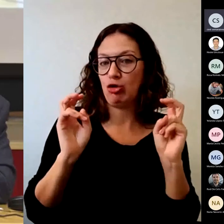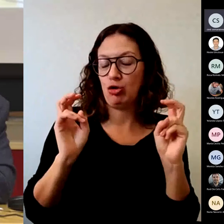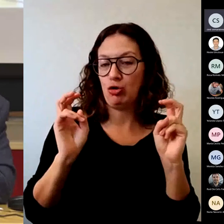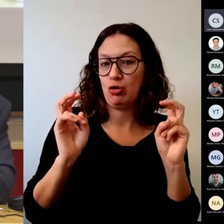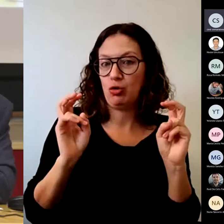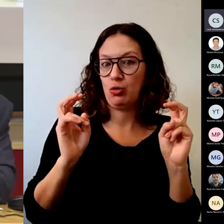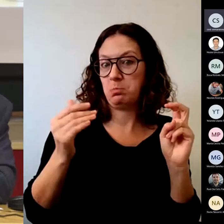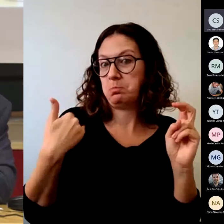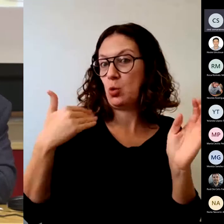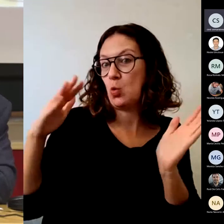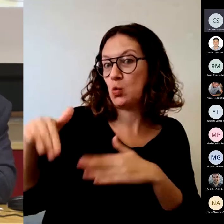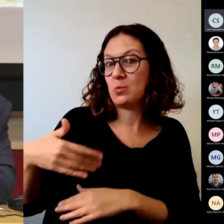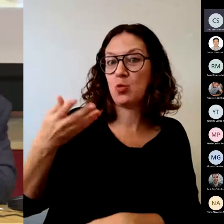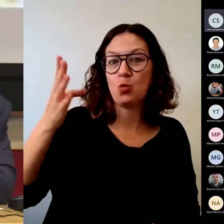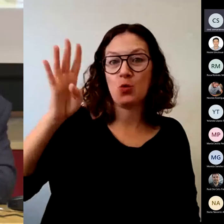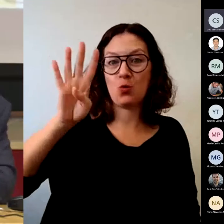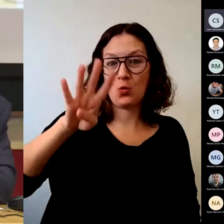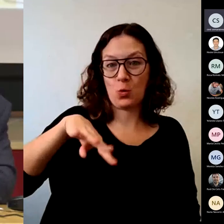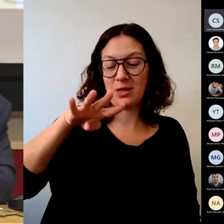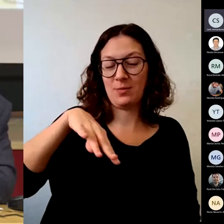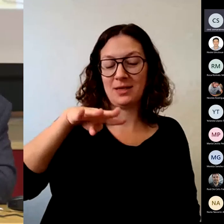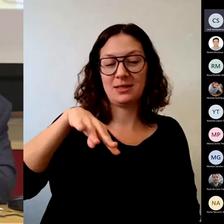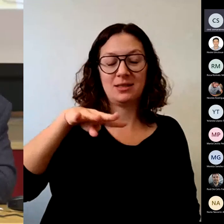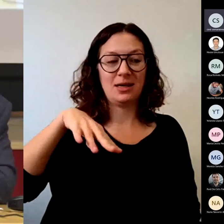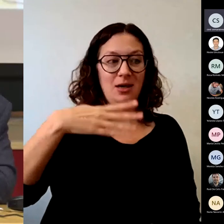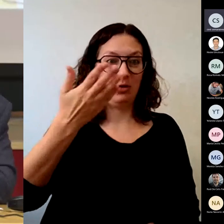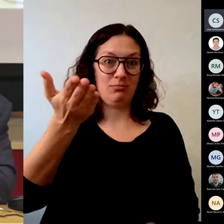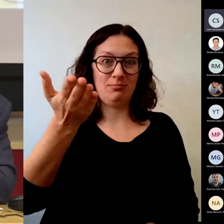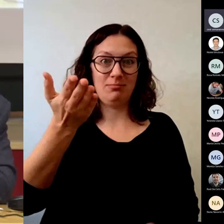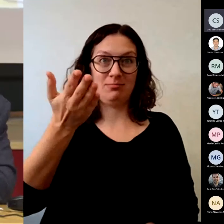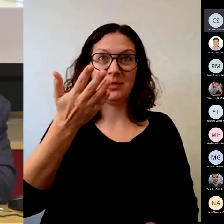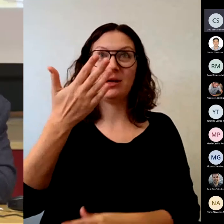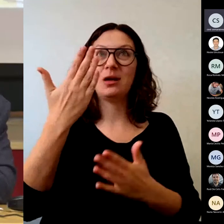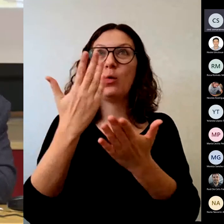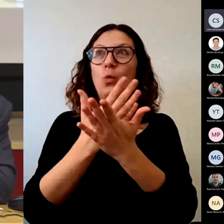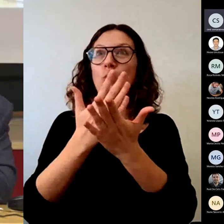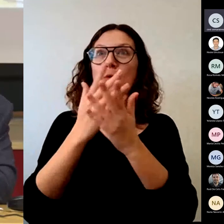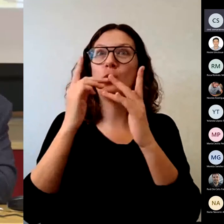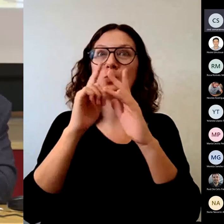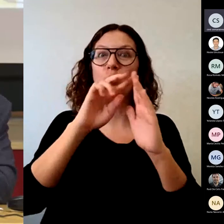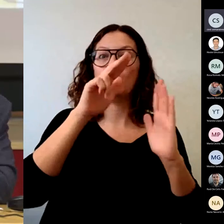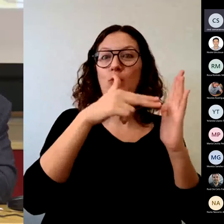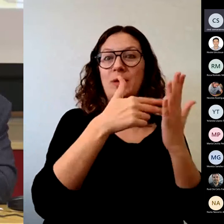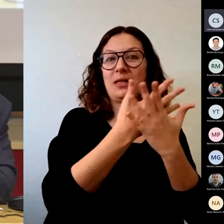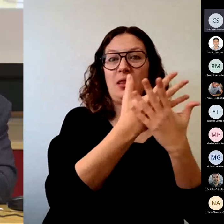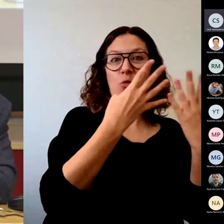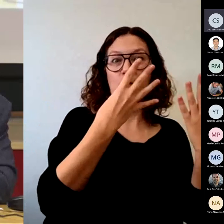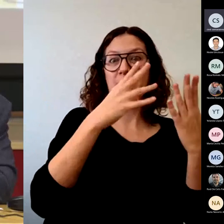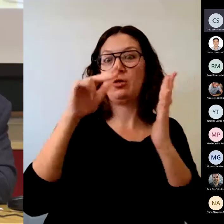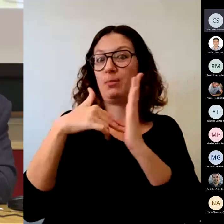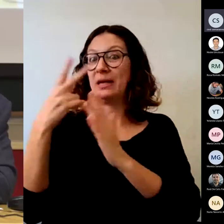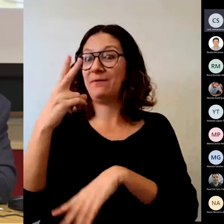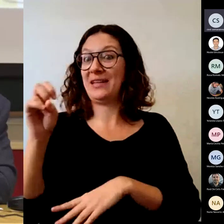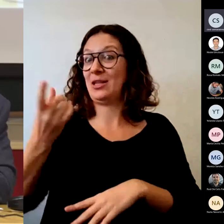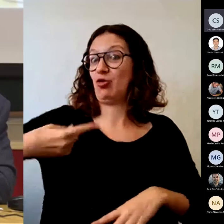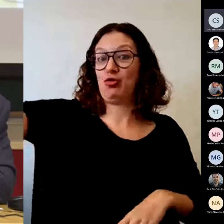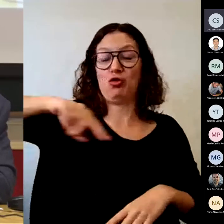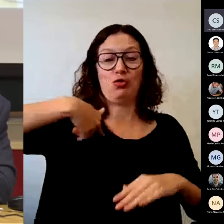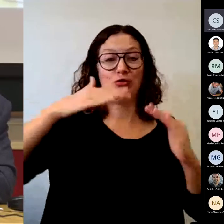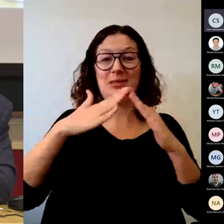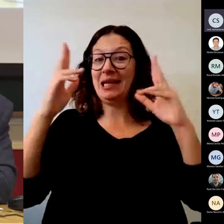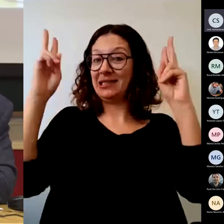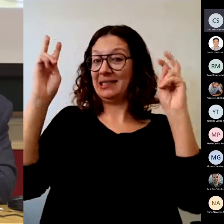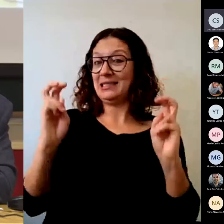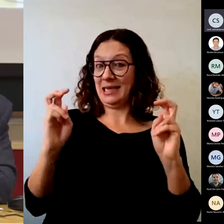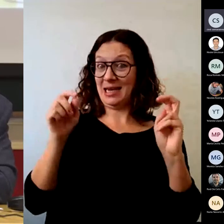cuatrimestre del curso del curso 19-20, cuando estábamos todos en casa, fue, y supongo que pasó también aquí,